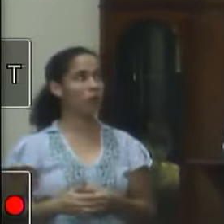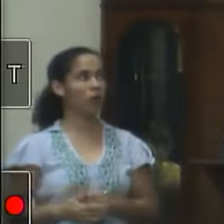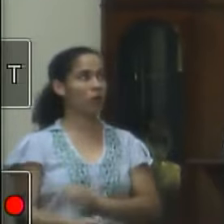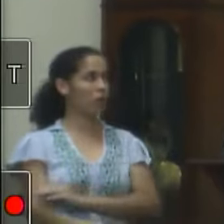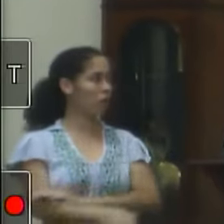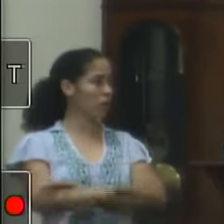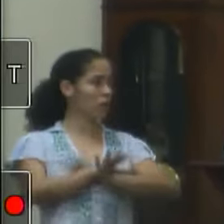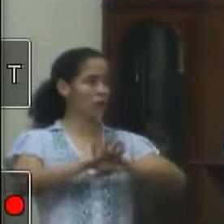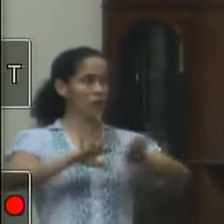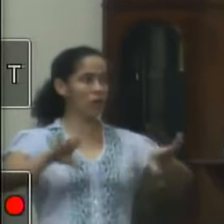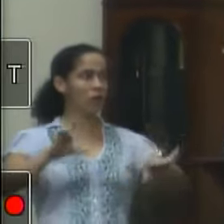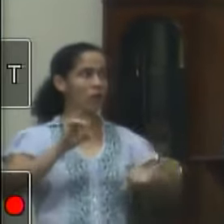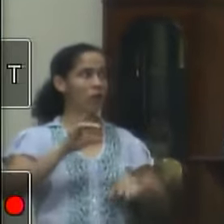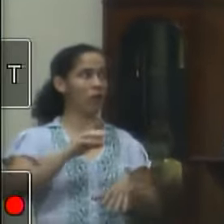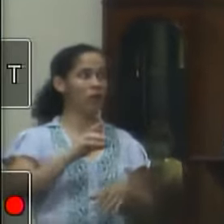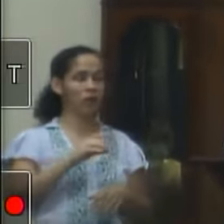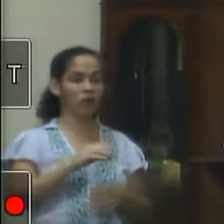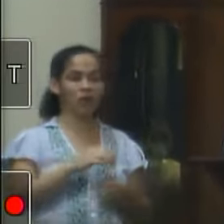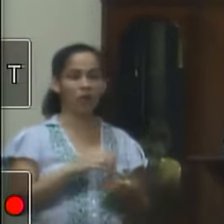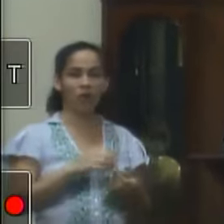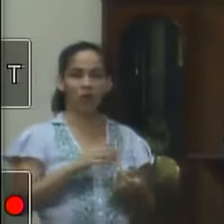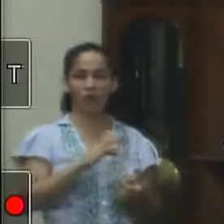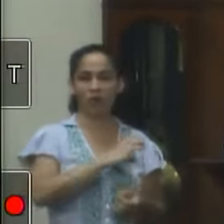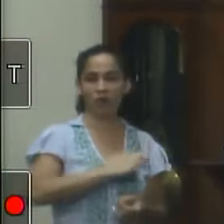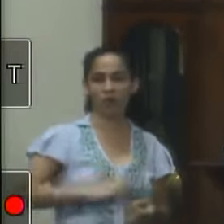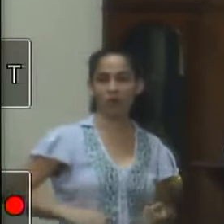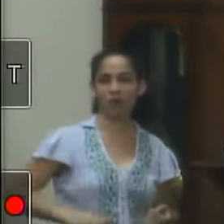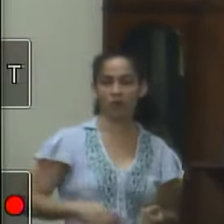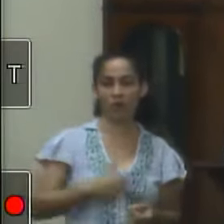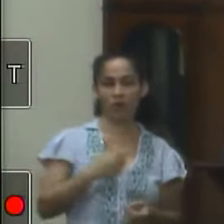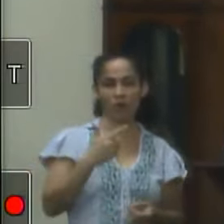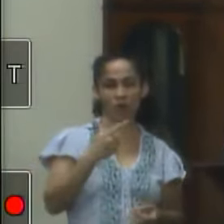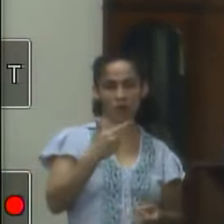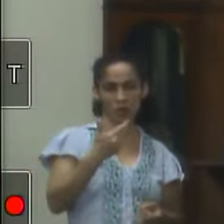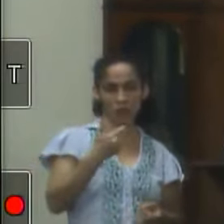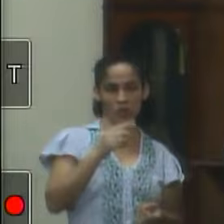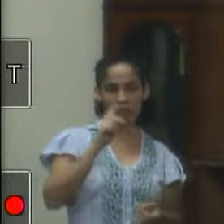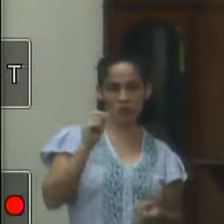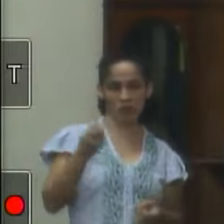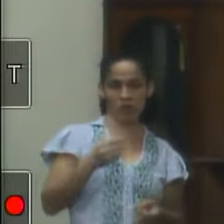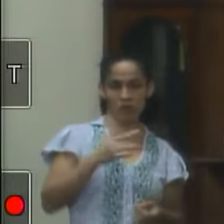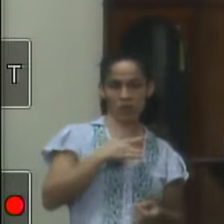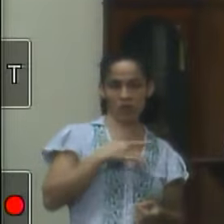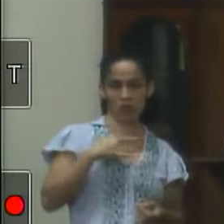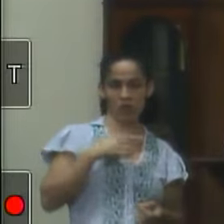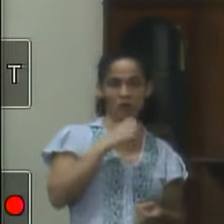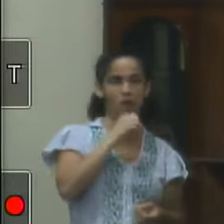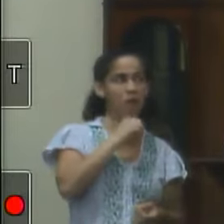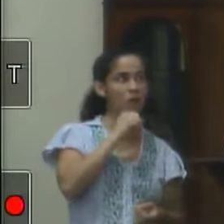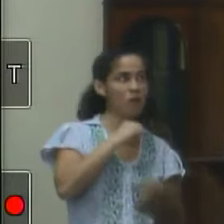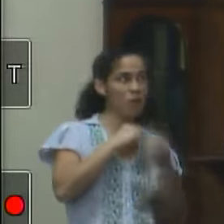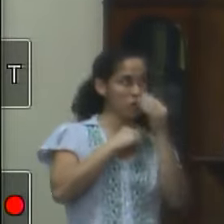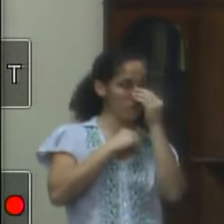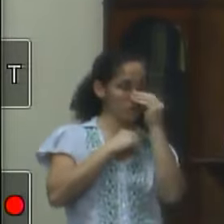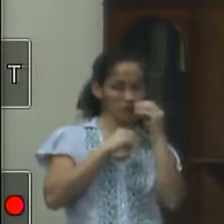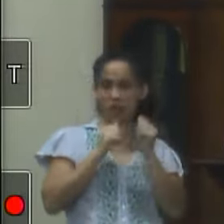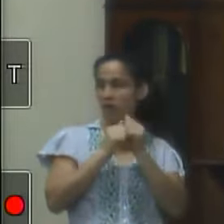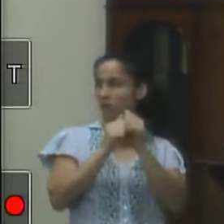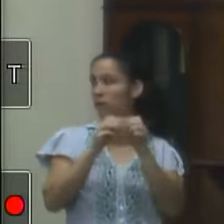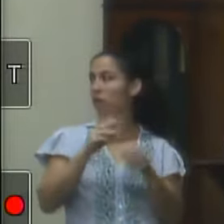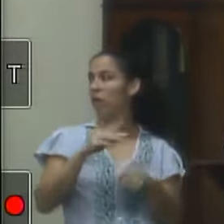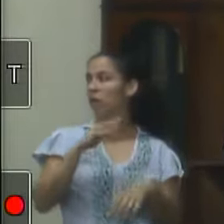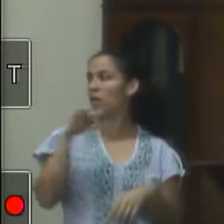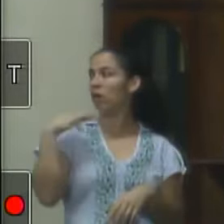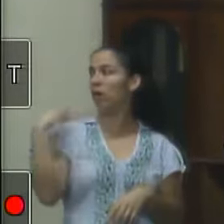idoso fiz um só para a saúde do idoso mas não estava pedi 12 mil lá para a saúde do idoso porque estive com vereador Fabio Antônio lá nas